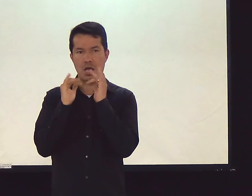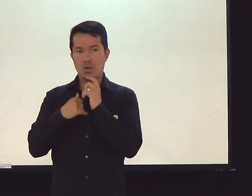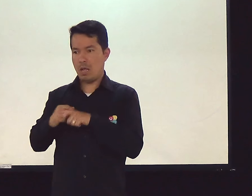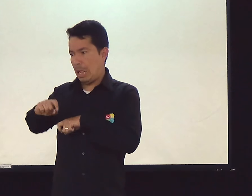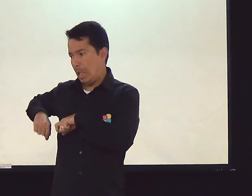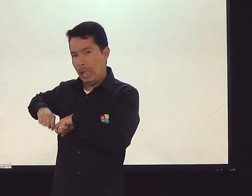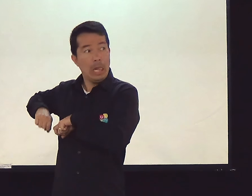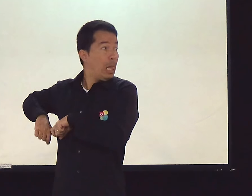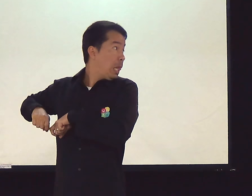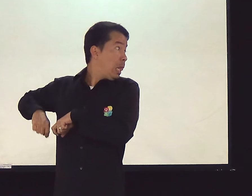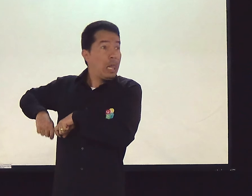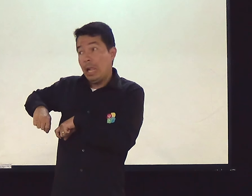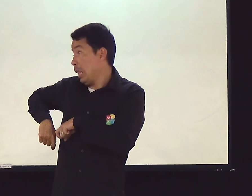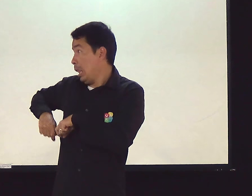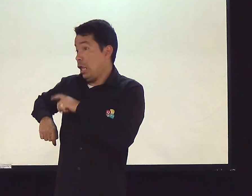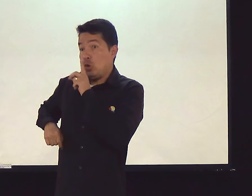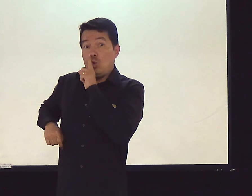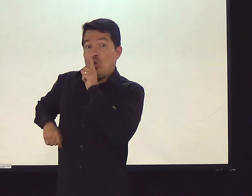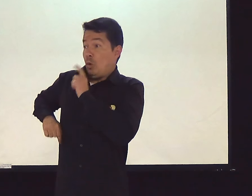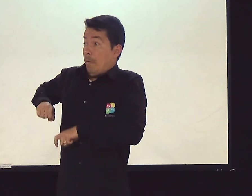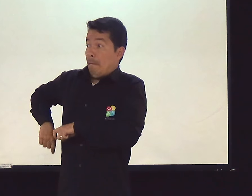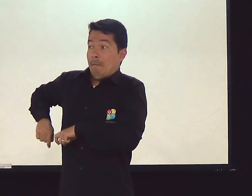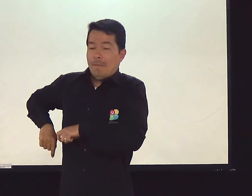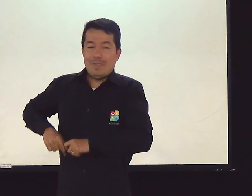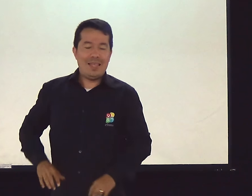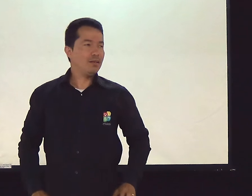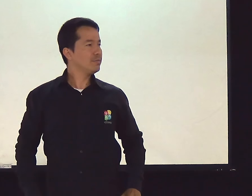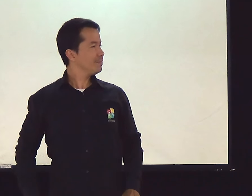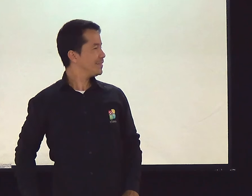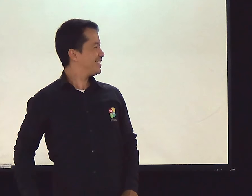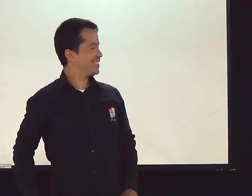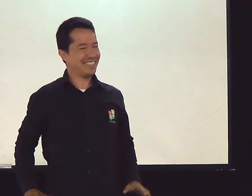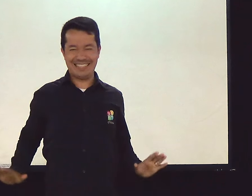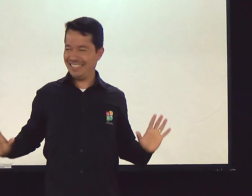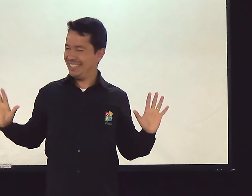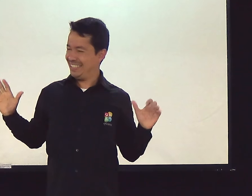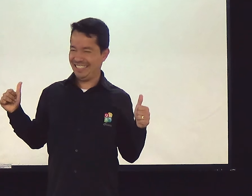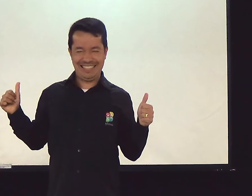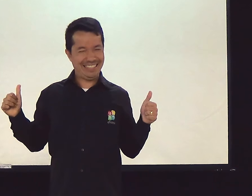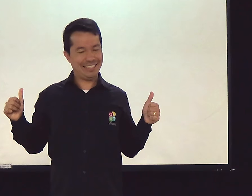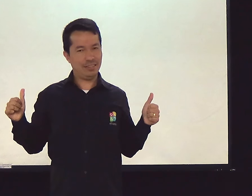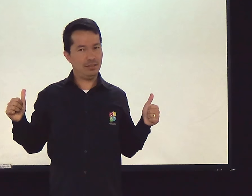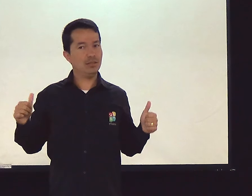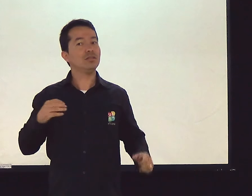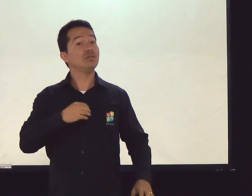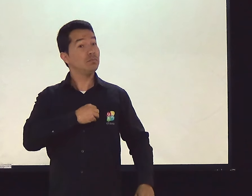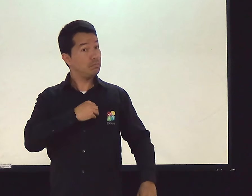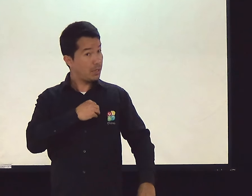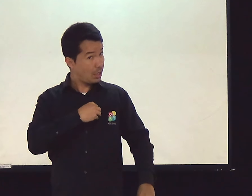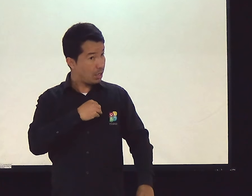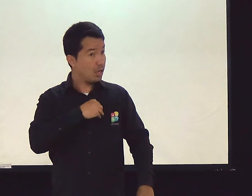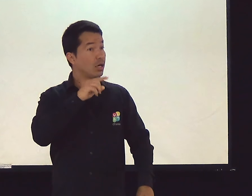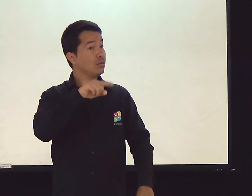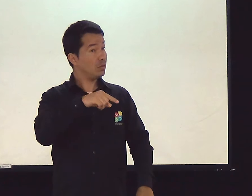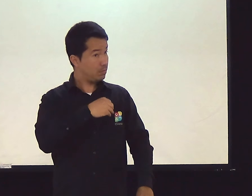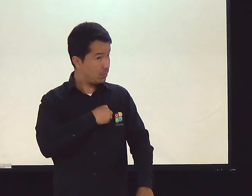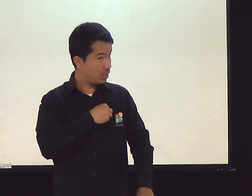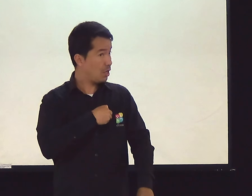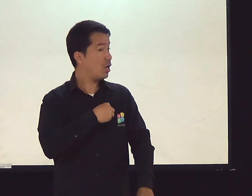Se você namora, mas dorme com o seu namorado ou com a sua namorada, não, não. Somos... Temos um relacionamento puro.